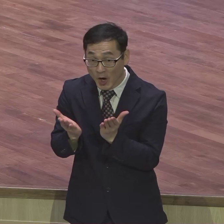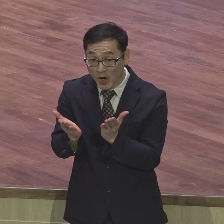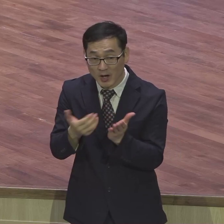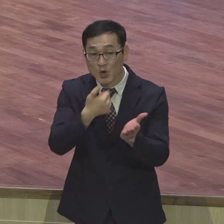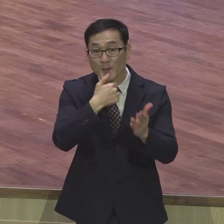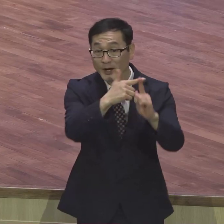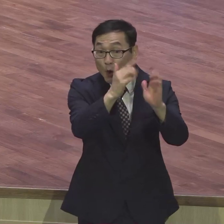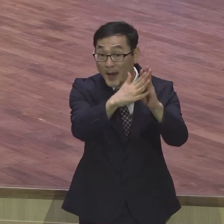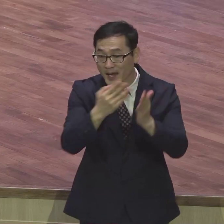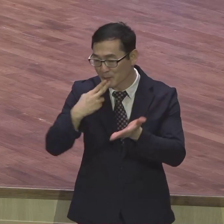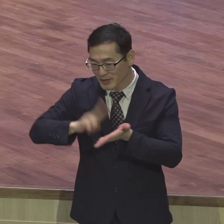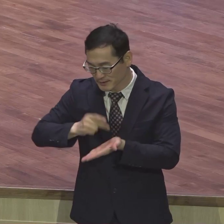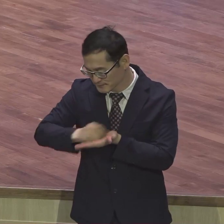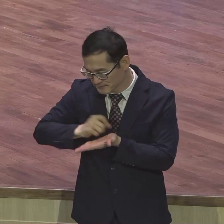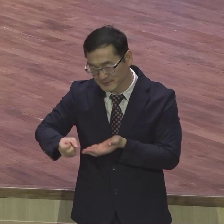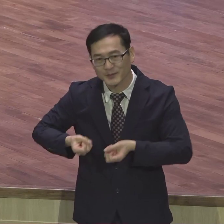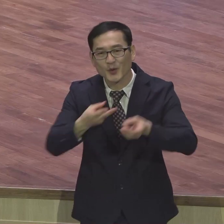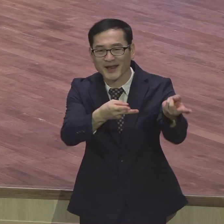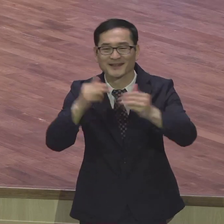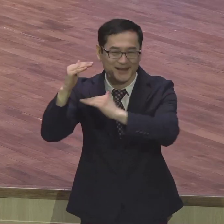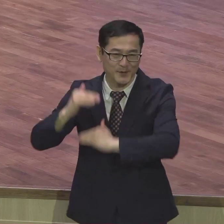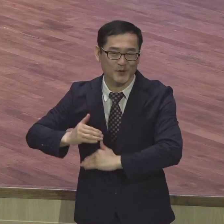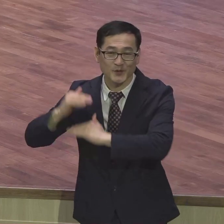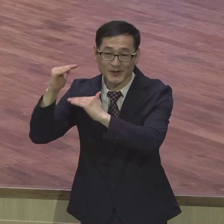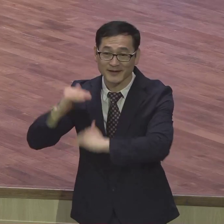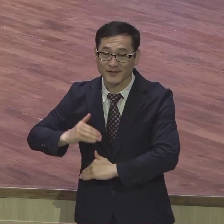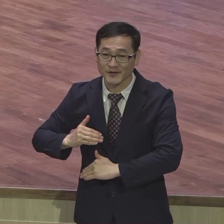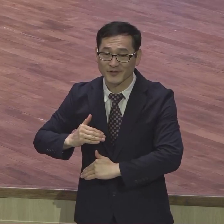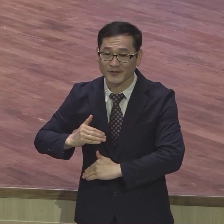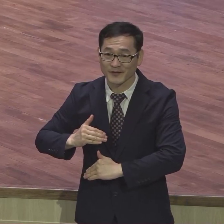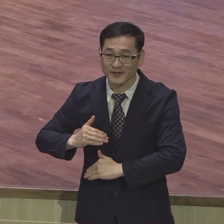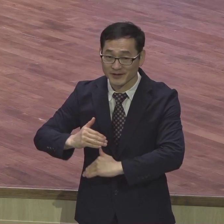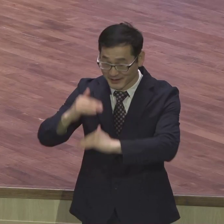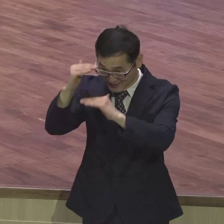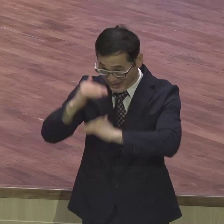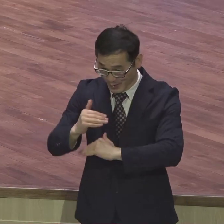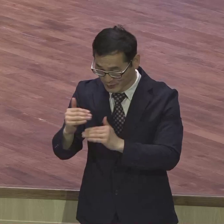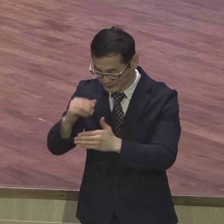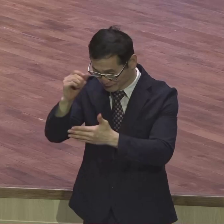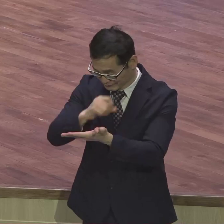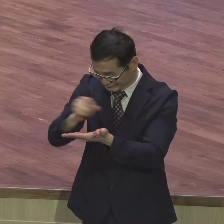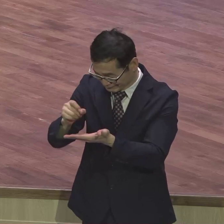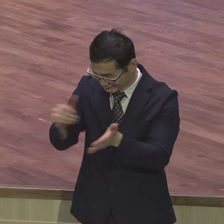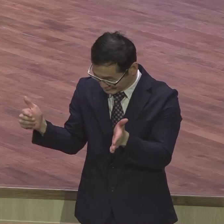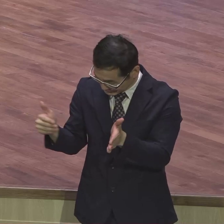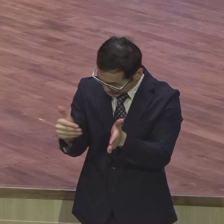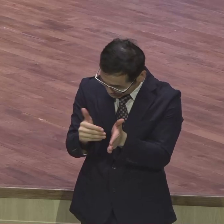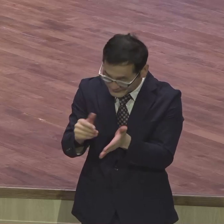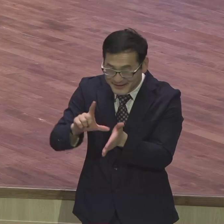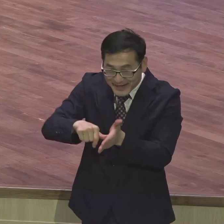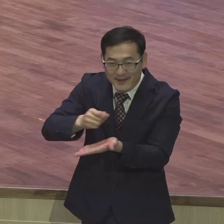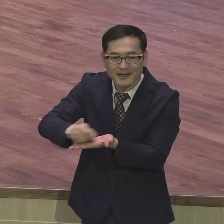이 편지를 마무리하는 시점에 이제 일어났어요 마무리합니다 이제